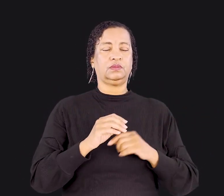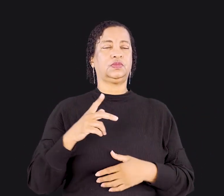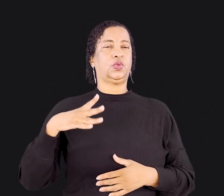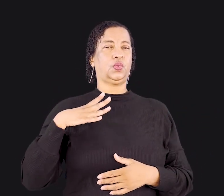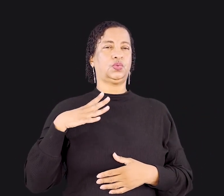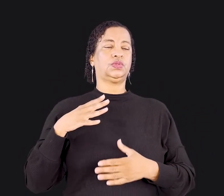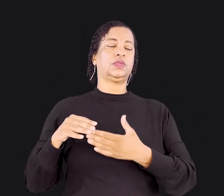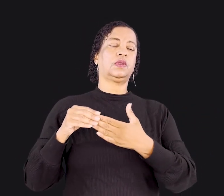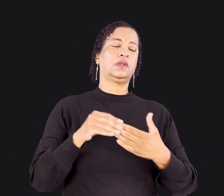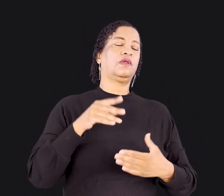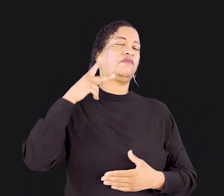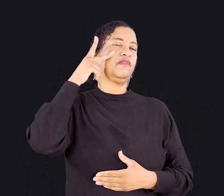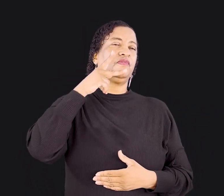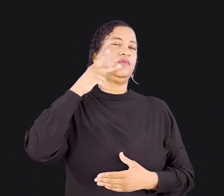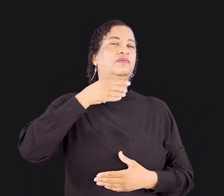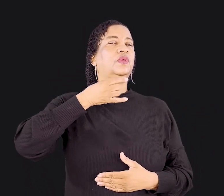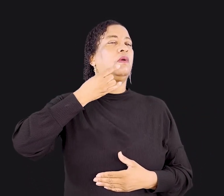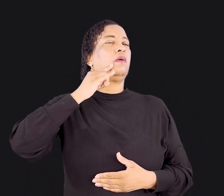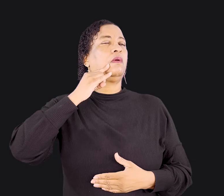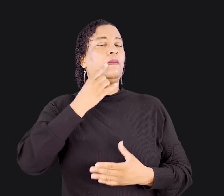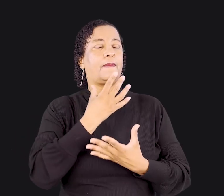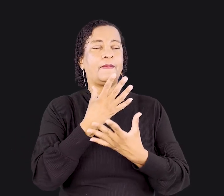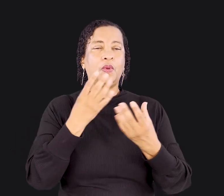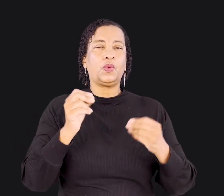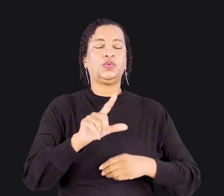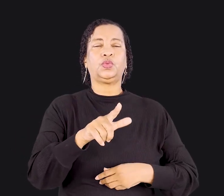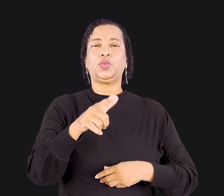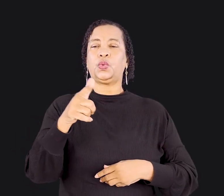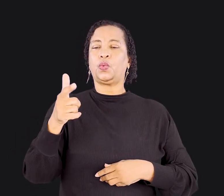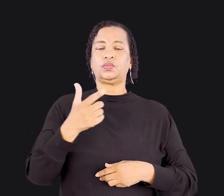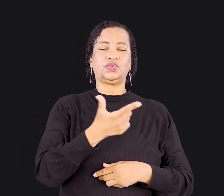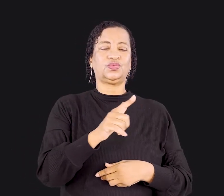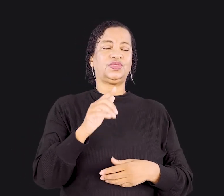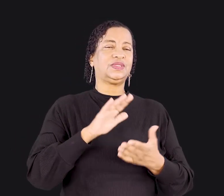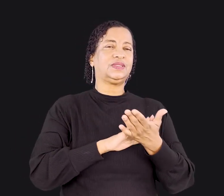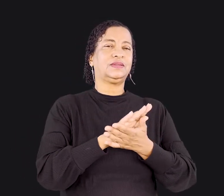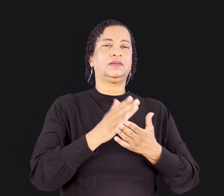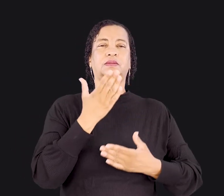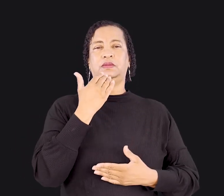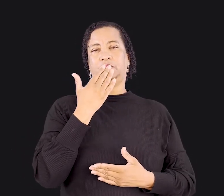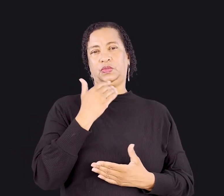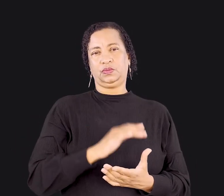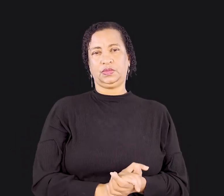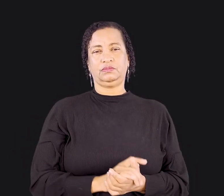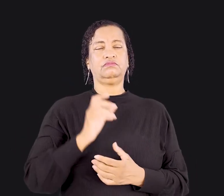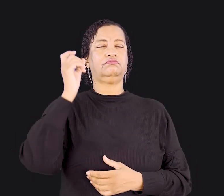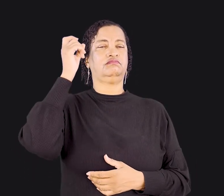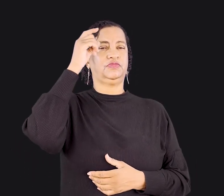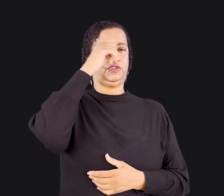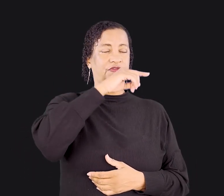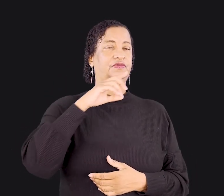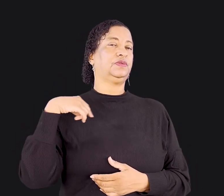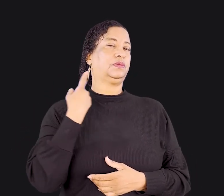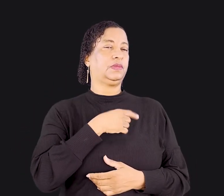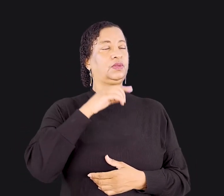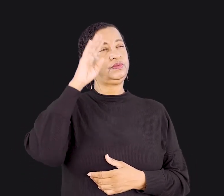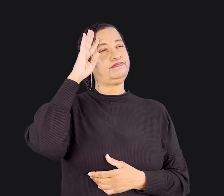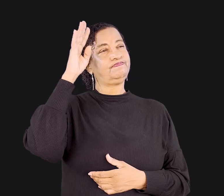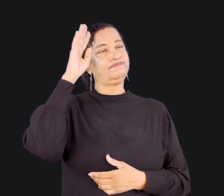ainda levavam vinho e bebiam muito enquanto outros irmãos não tinham nada para comer. É difícil para nós imaginarmos que